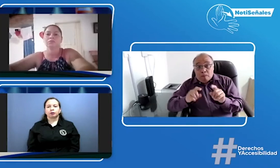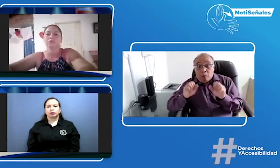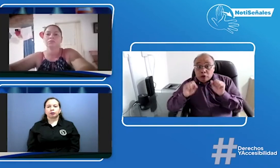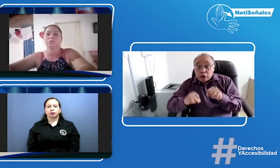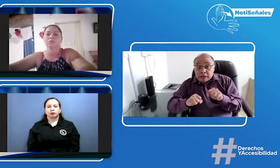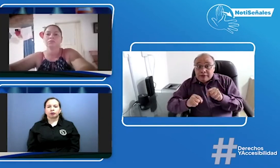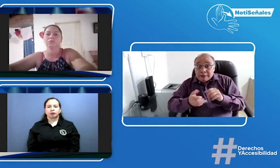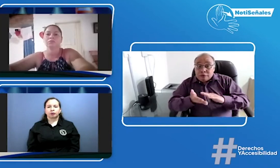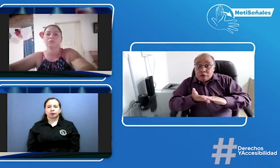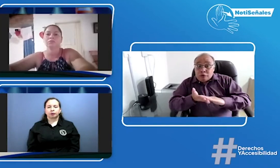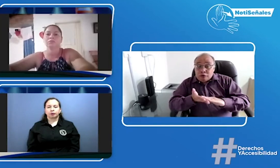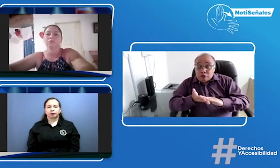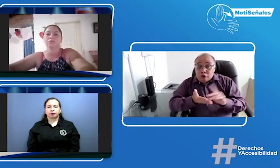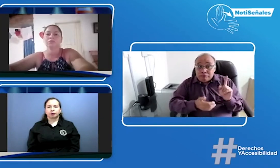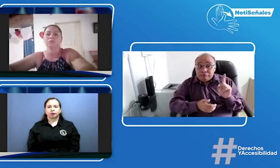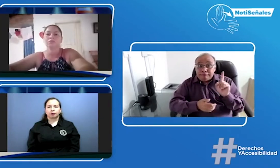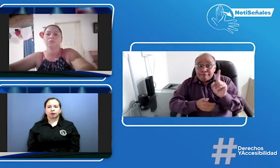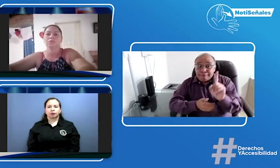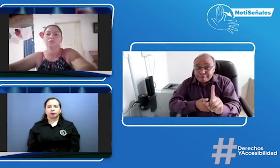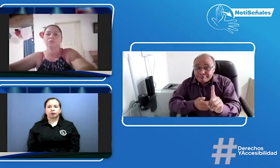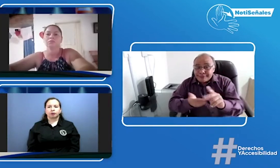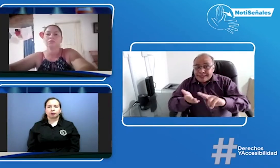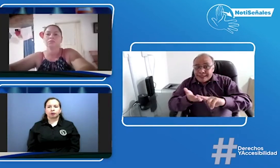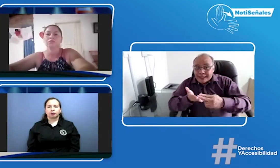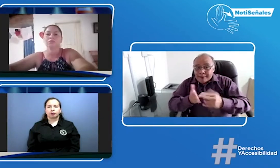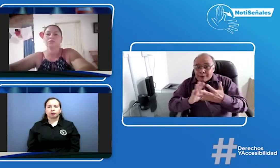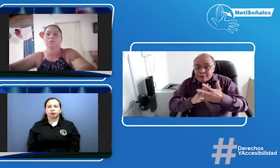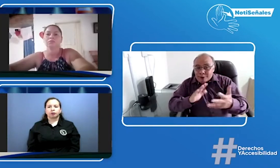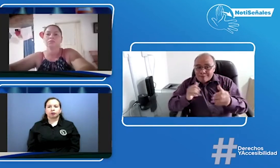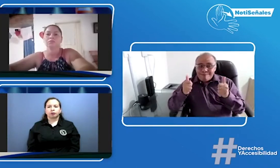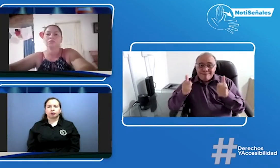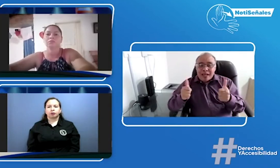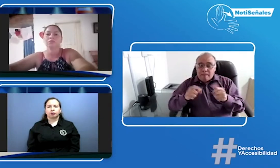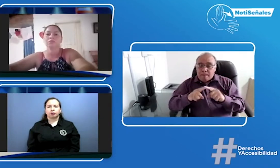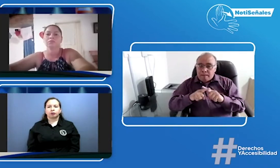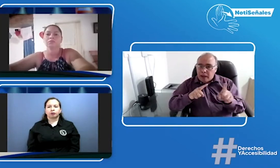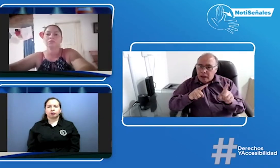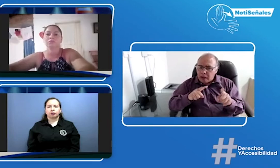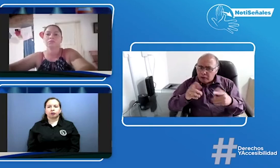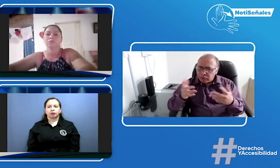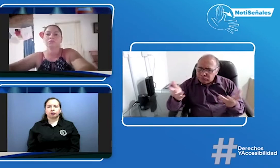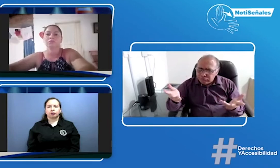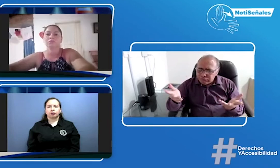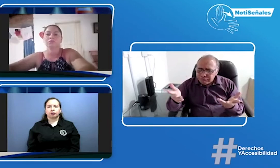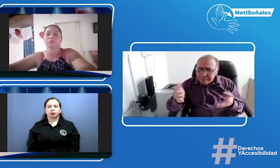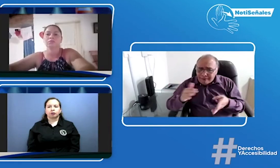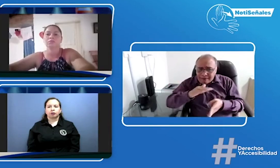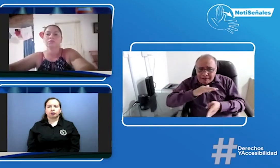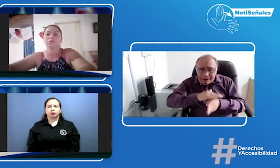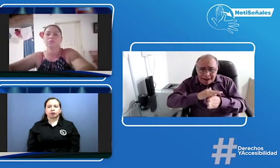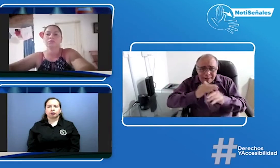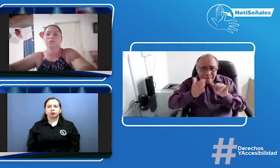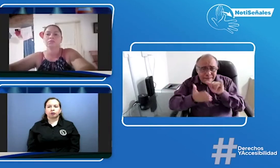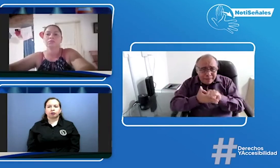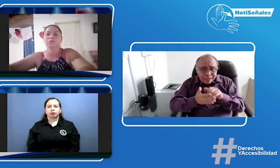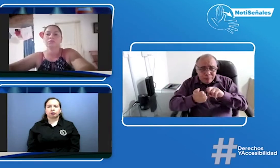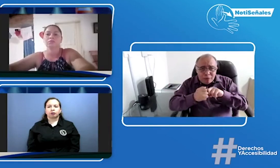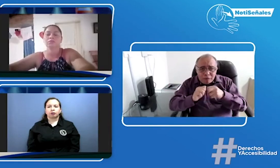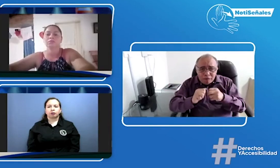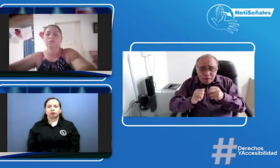segundo semestre para arreglar esta situación con los niños y es que es el tema también de que si decimos bueno un intérprete y un modelo bueno